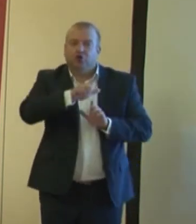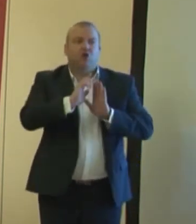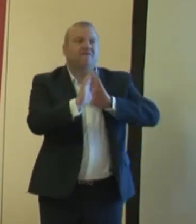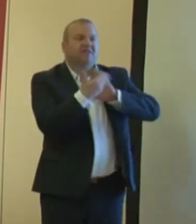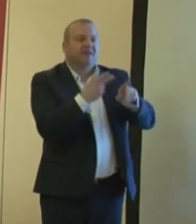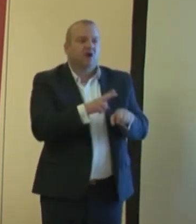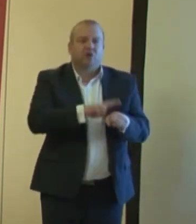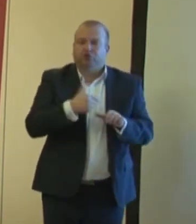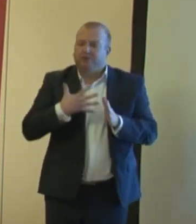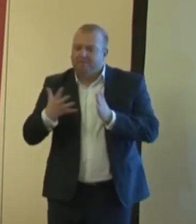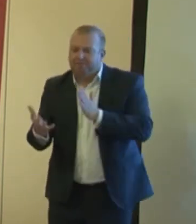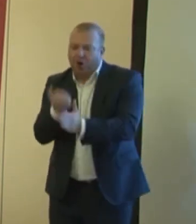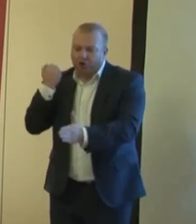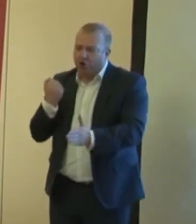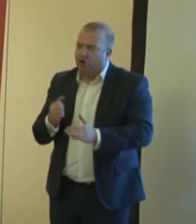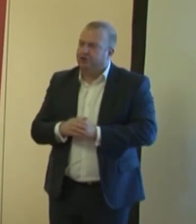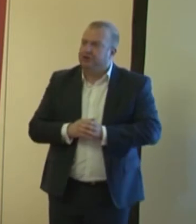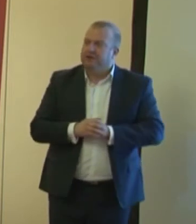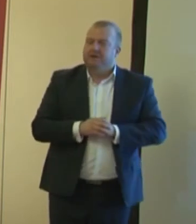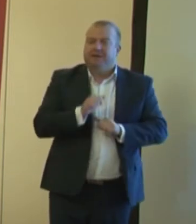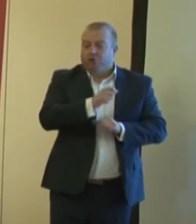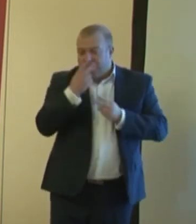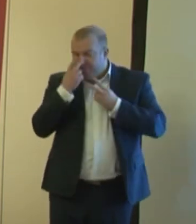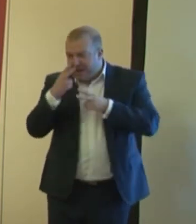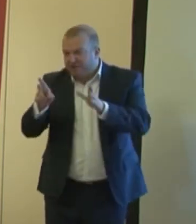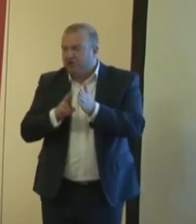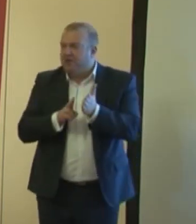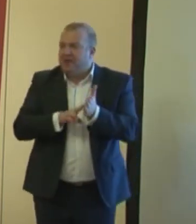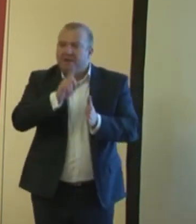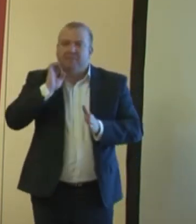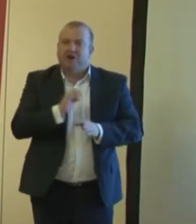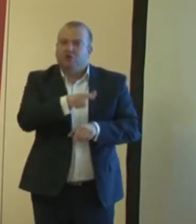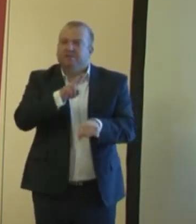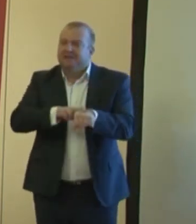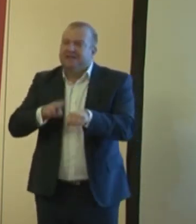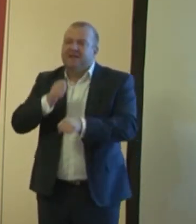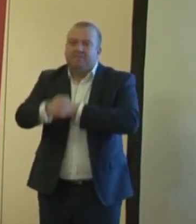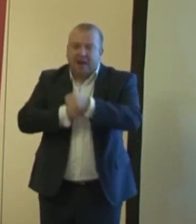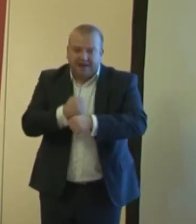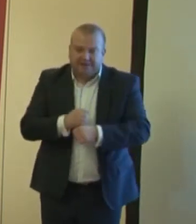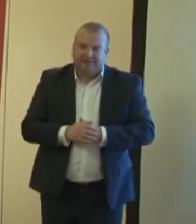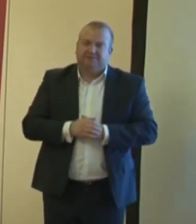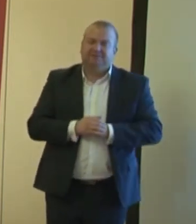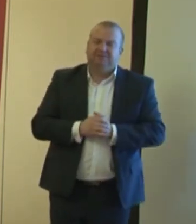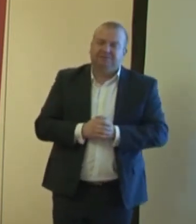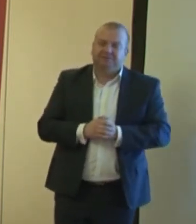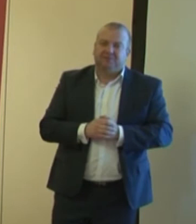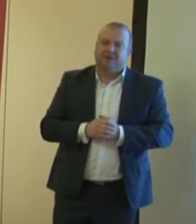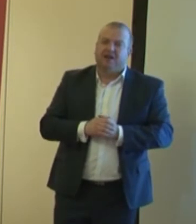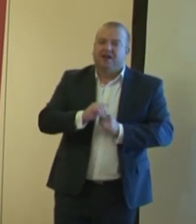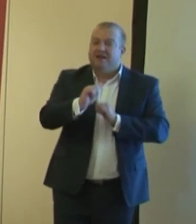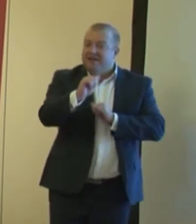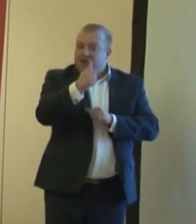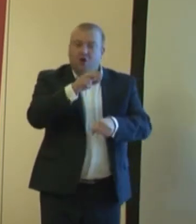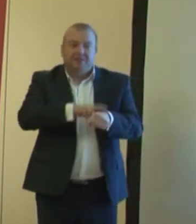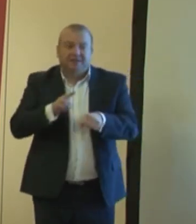które musimy podjąć. I tutaj patrzę na Panią z Ministerstwa Pracy. Jedno